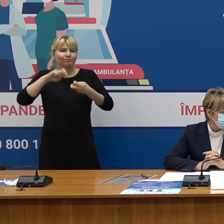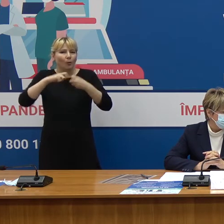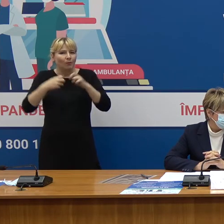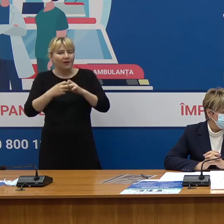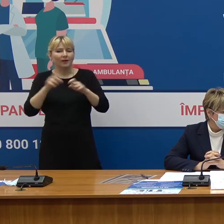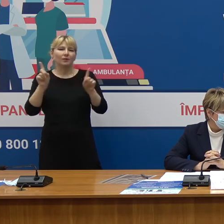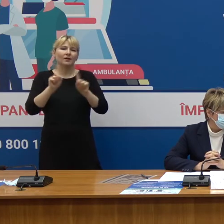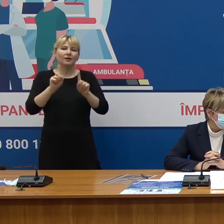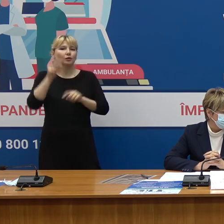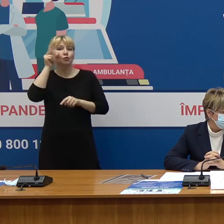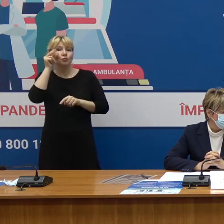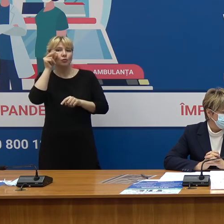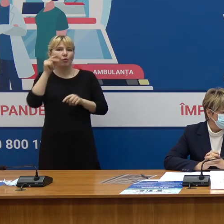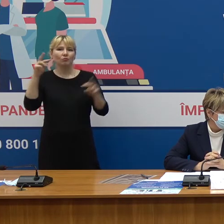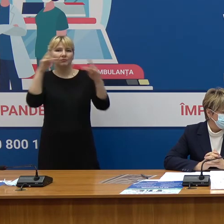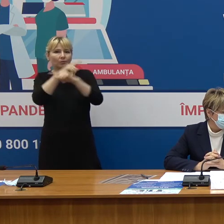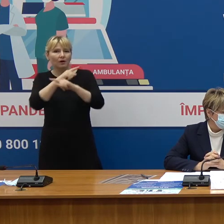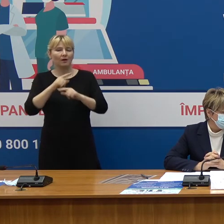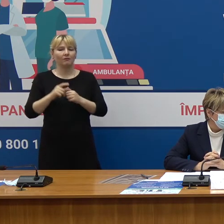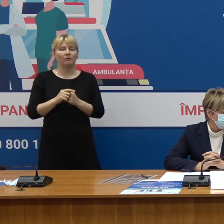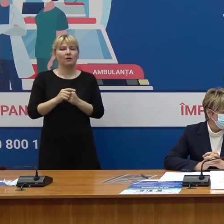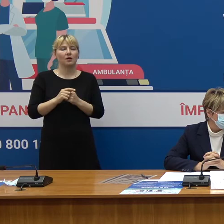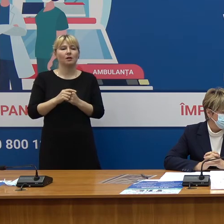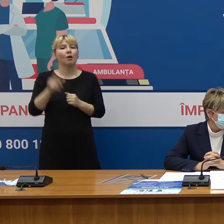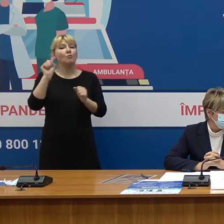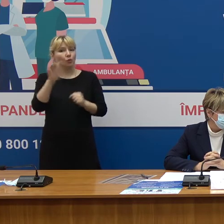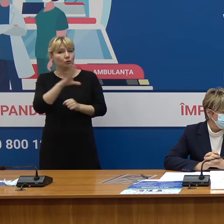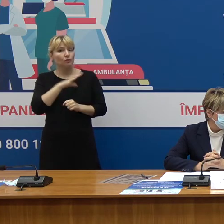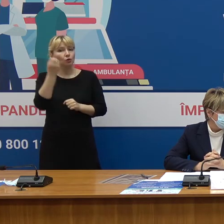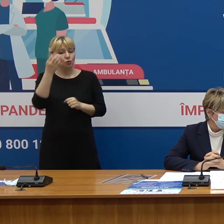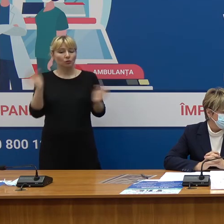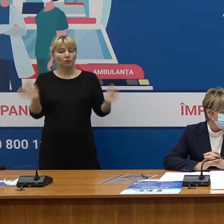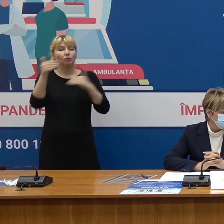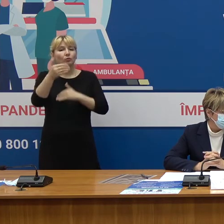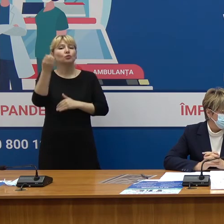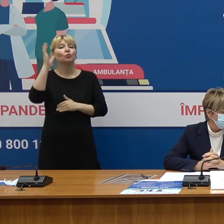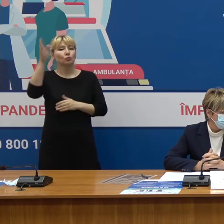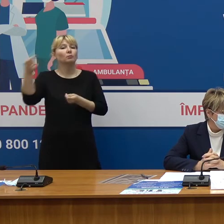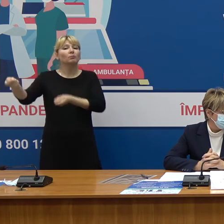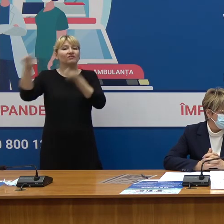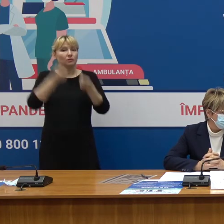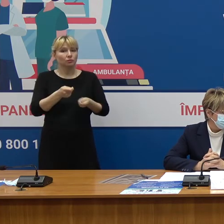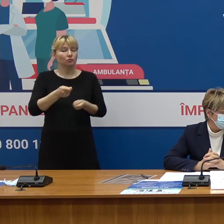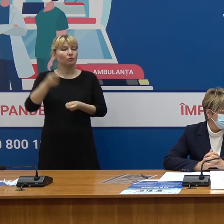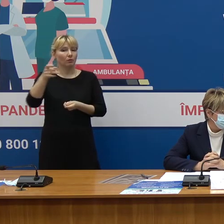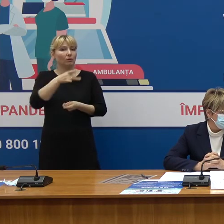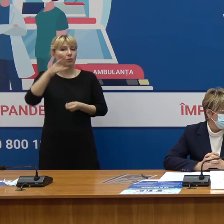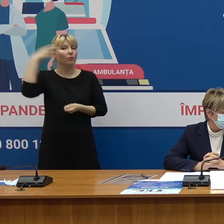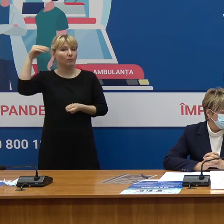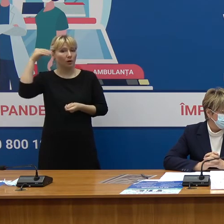depășiri de termen posibile alte loturi care vor fi livrate Republicii Moldova